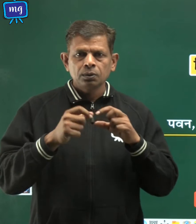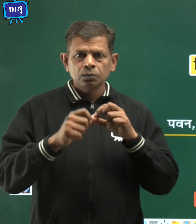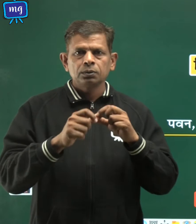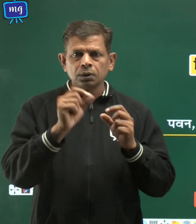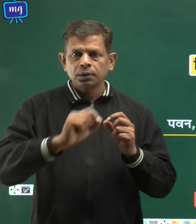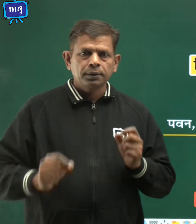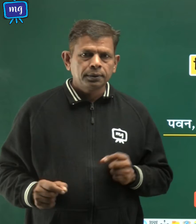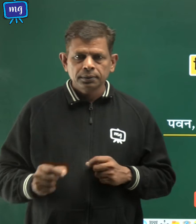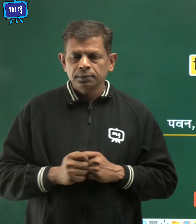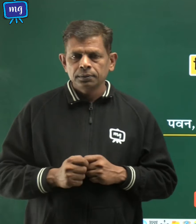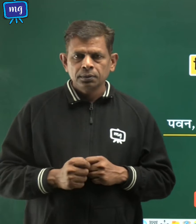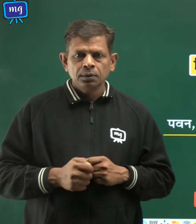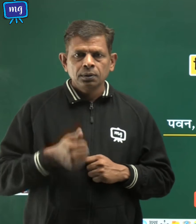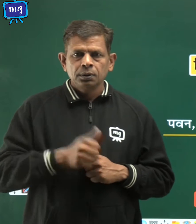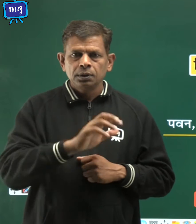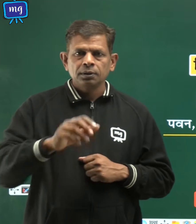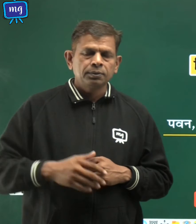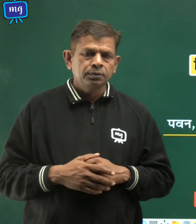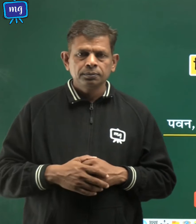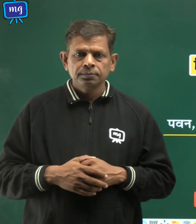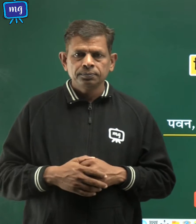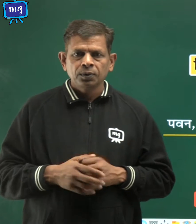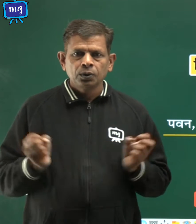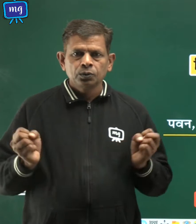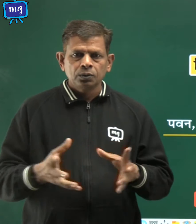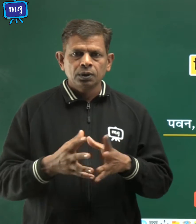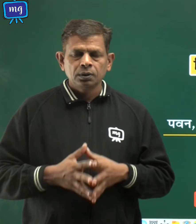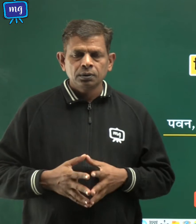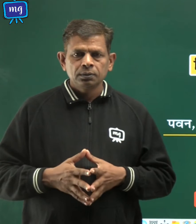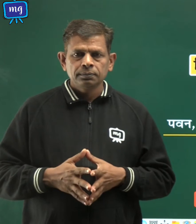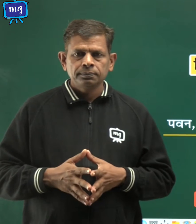ठीक है बच्चो शुरू करें